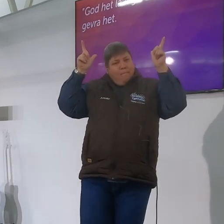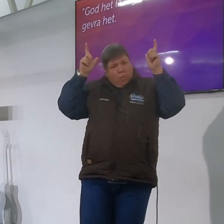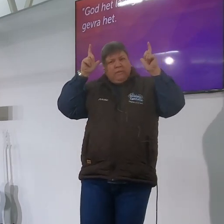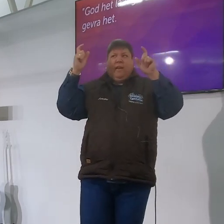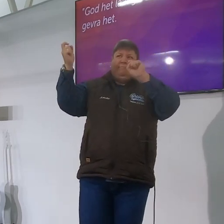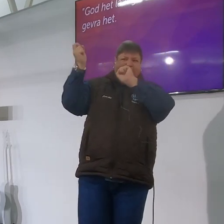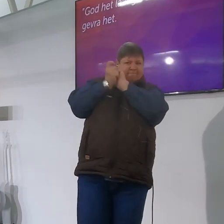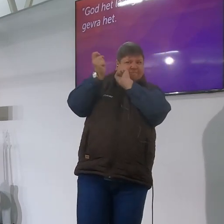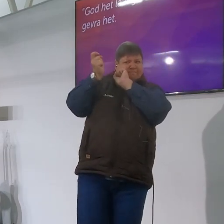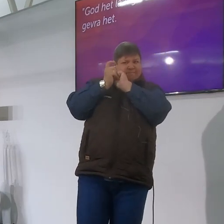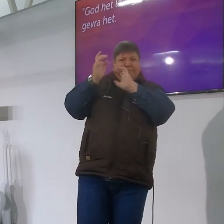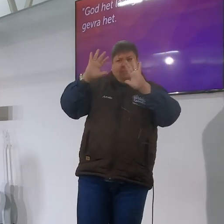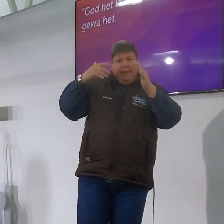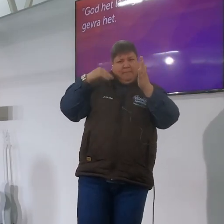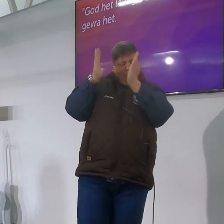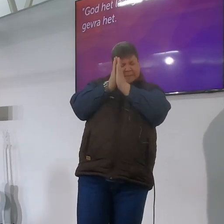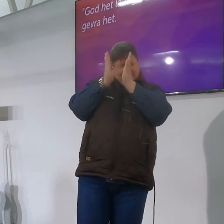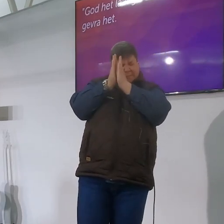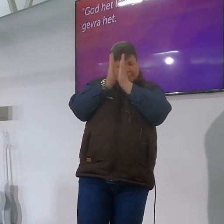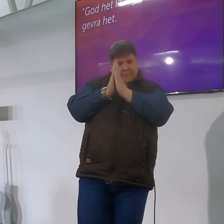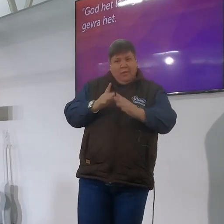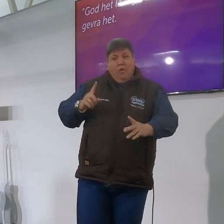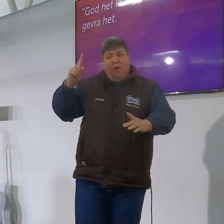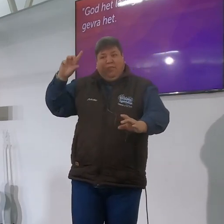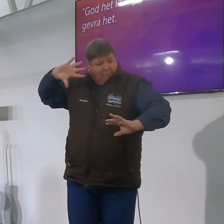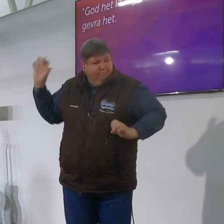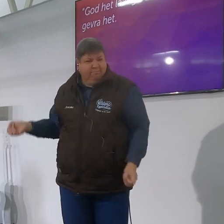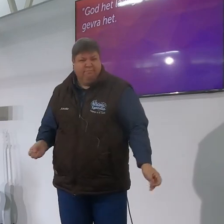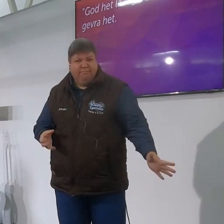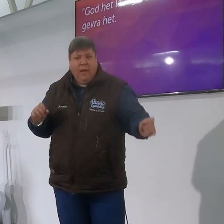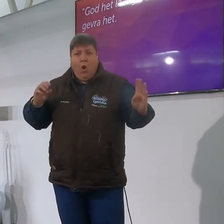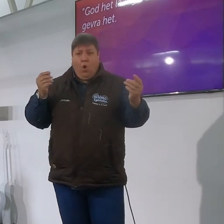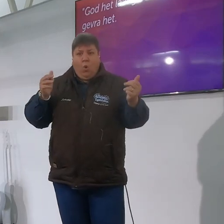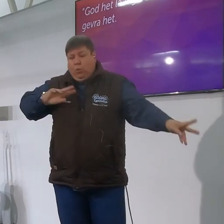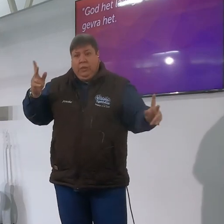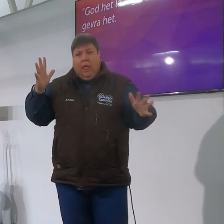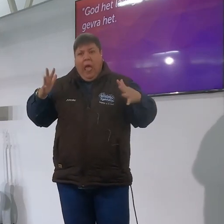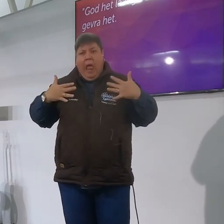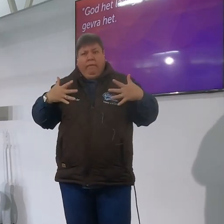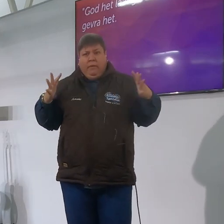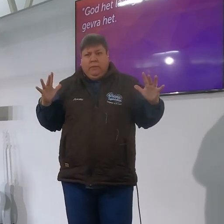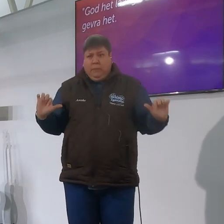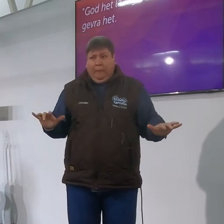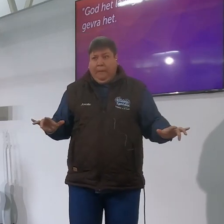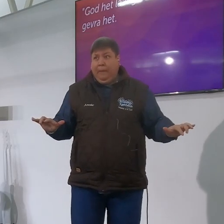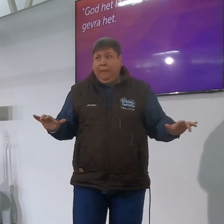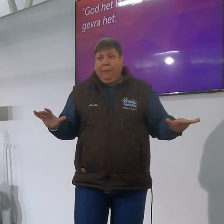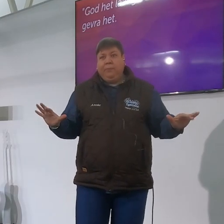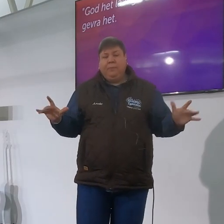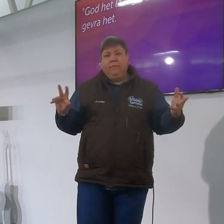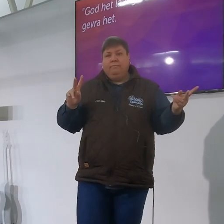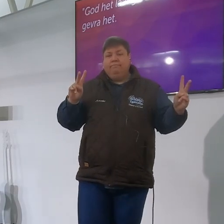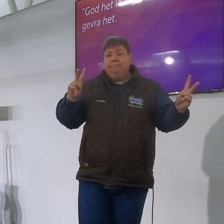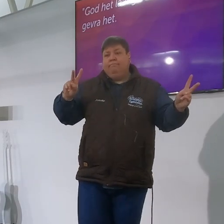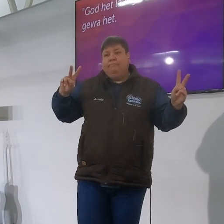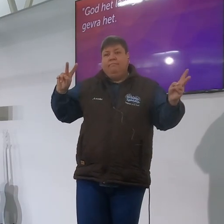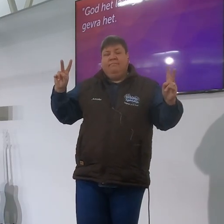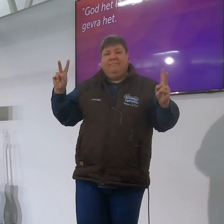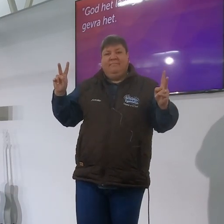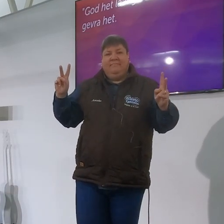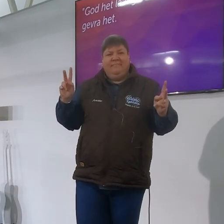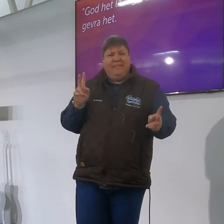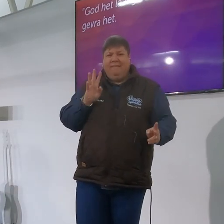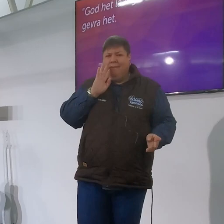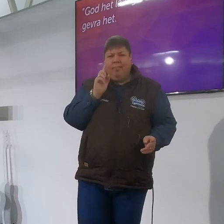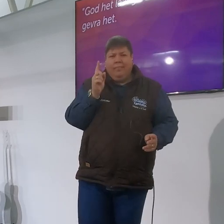dit is nie Jabes' gebed wat so wau is nie maar dit is wat God gedoen het en ons sê God het dat gebeur wat vir hy gevraad en vand ek hier die versie eerst die keer